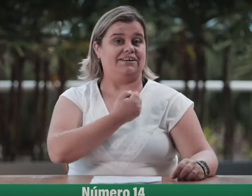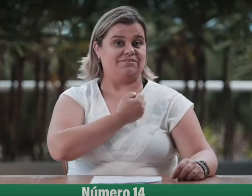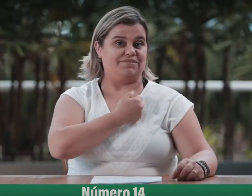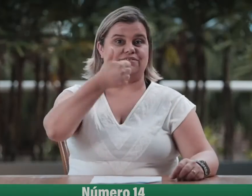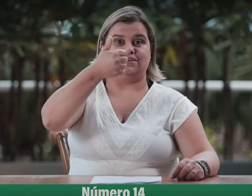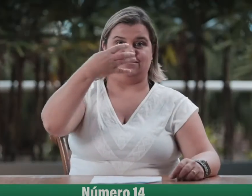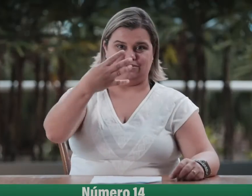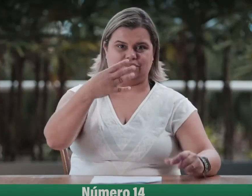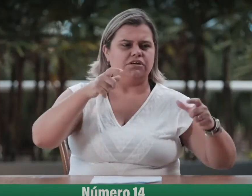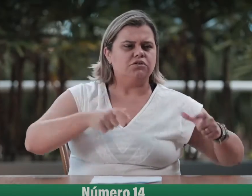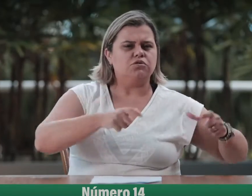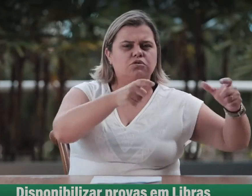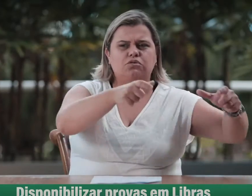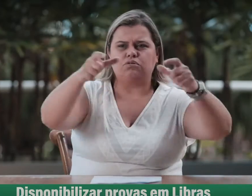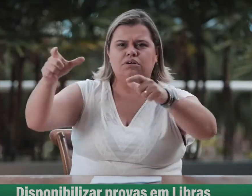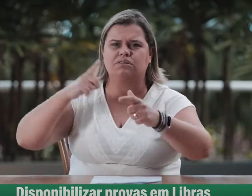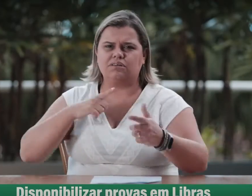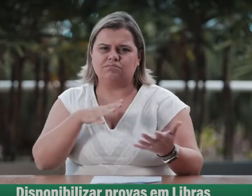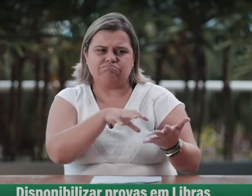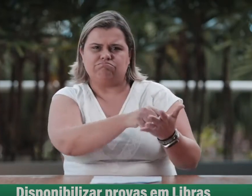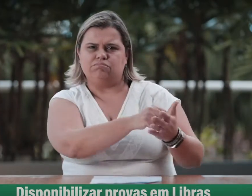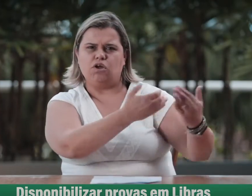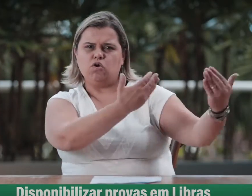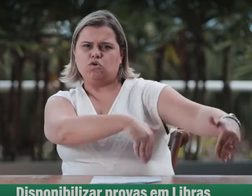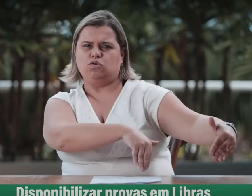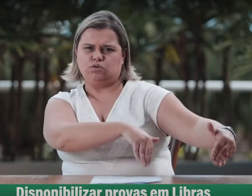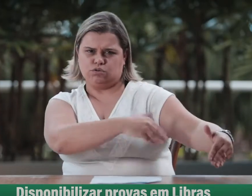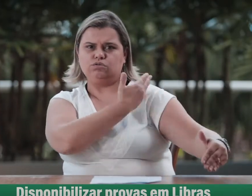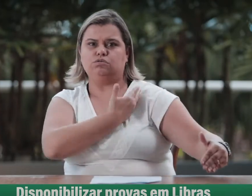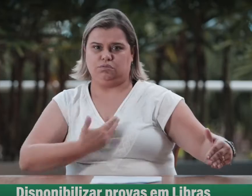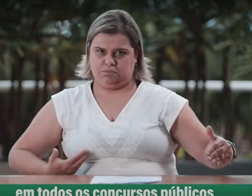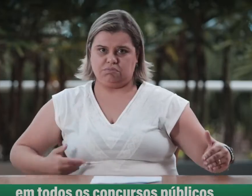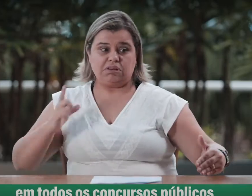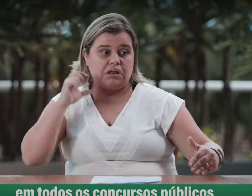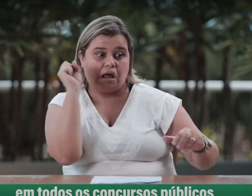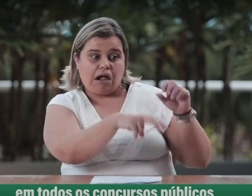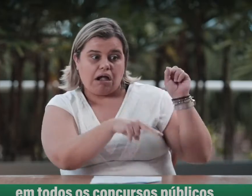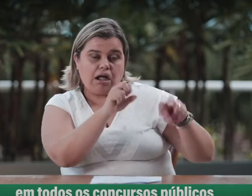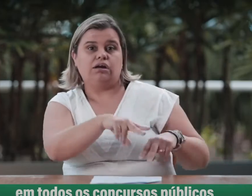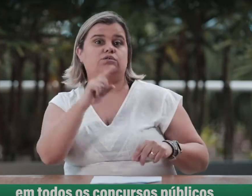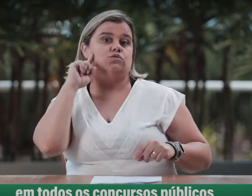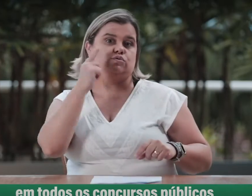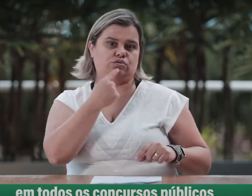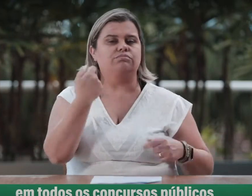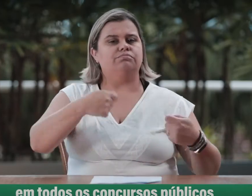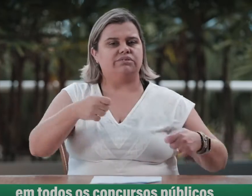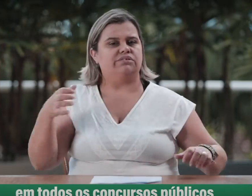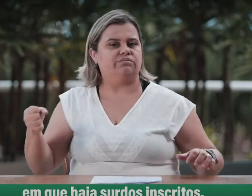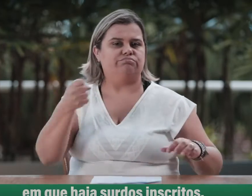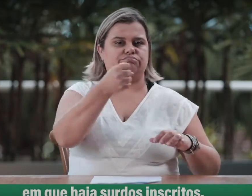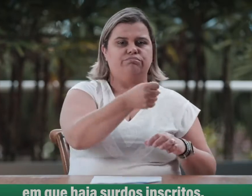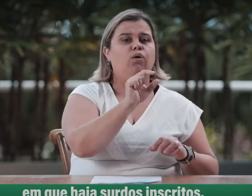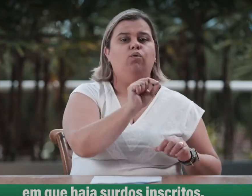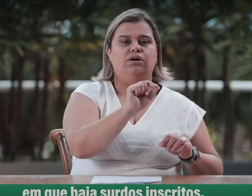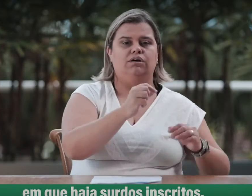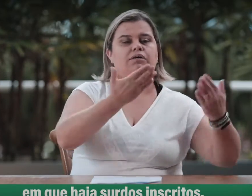14. Disponibilizar provas em Libras em todos os concursos públicos em que haja surdos